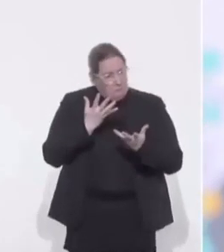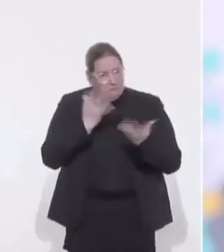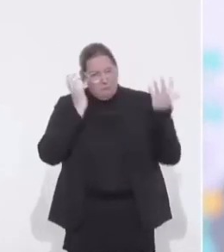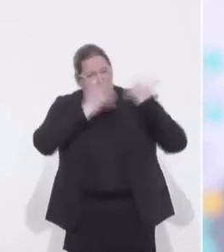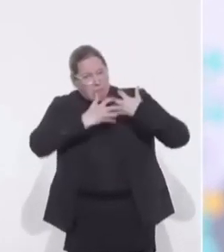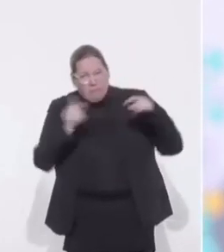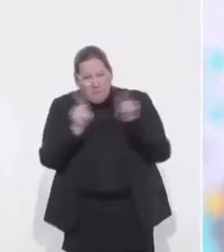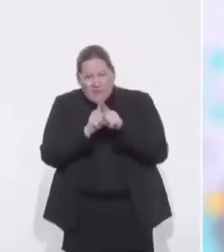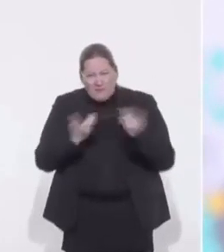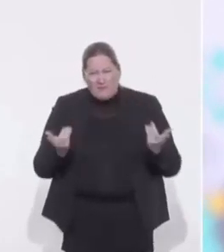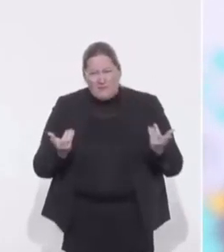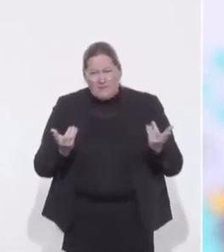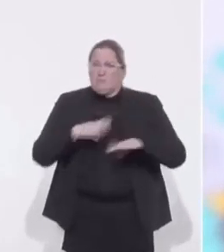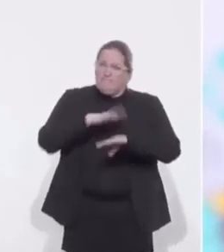'accès au masque grand public.